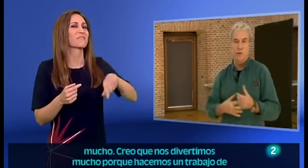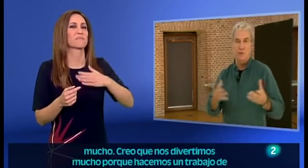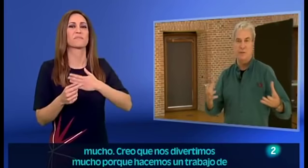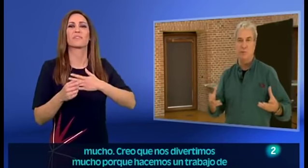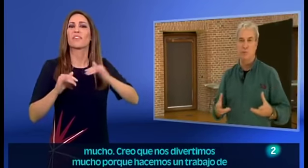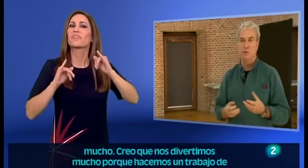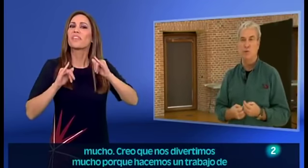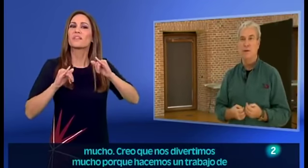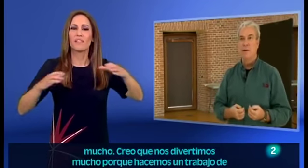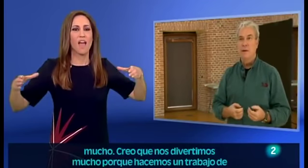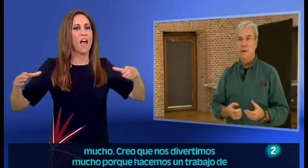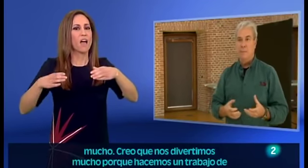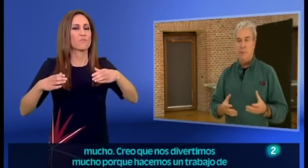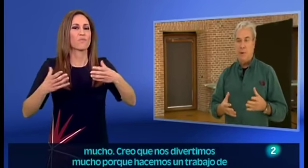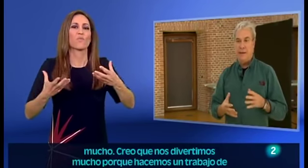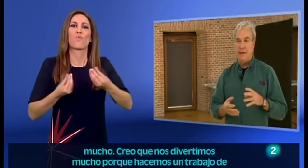mucho, creo que nos divertimos mucho